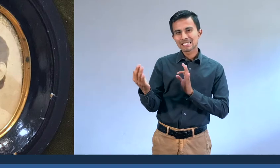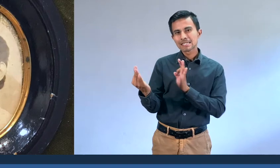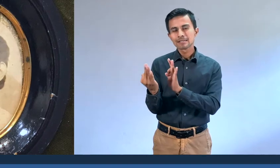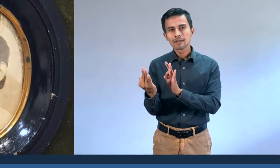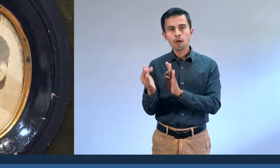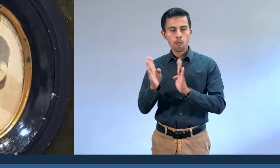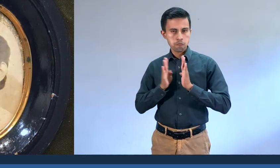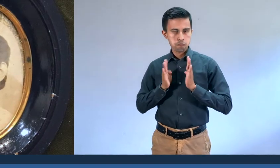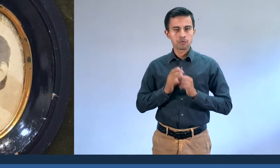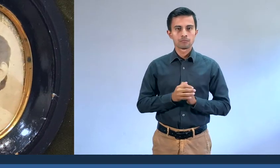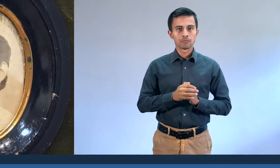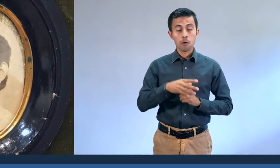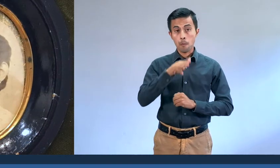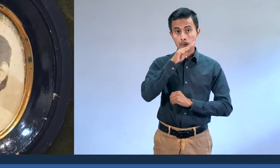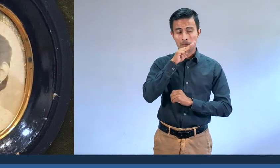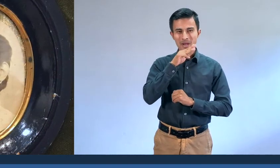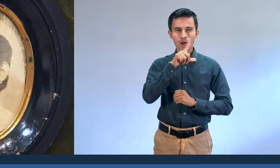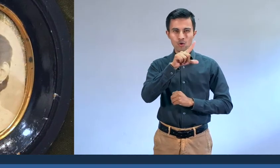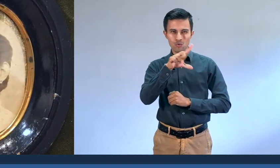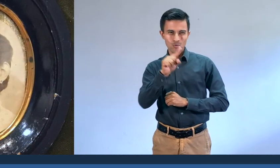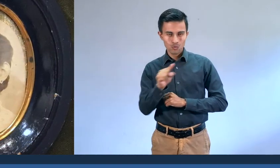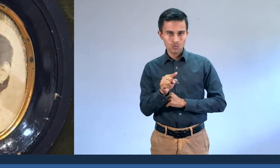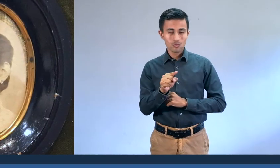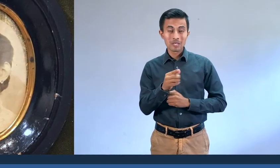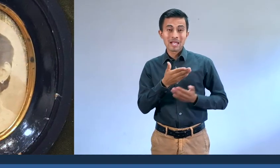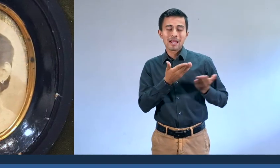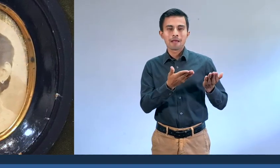fue ama de casa y además pintora aficionada.